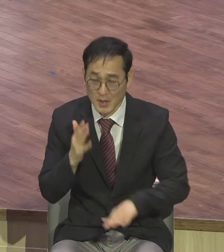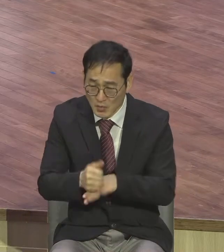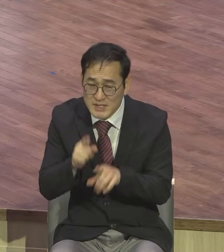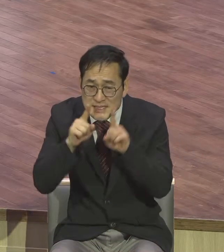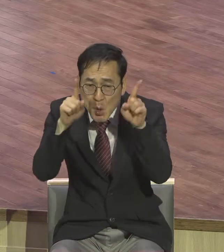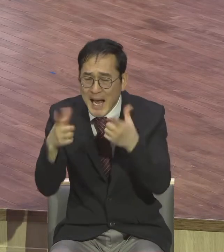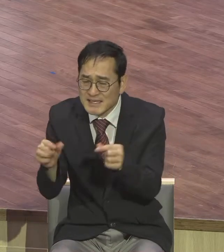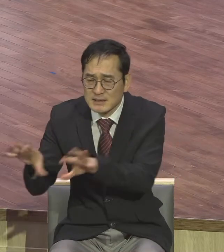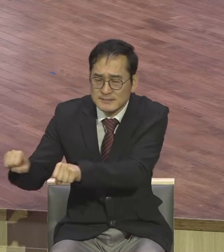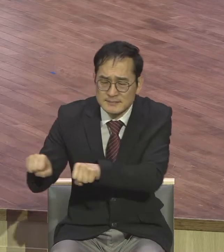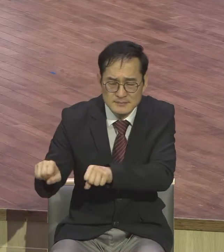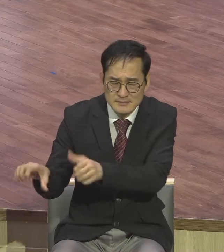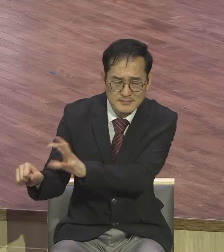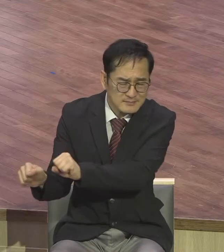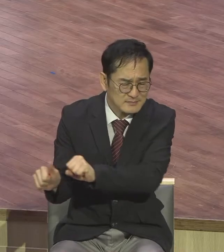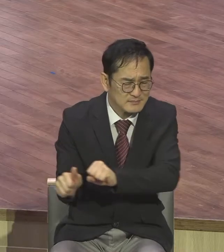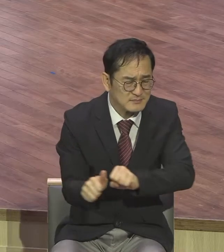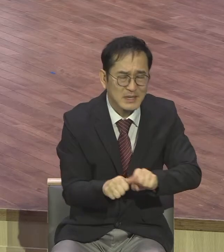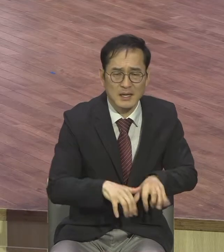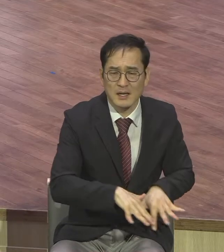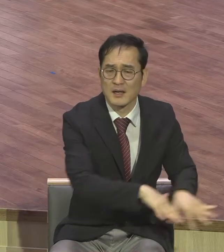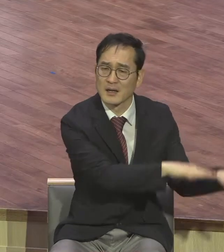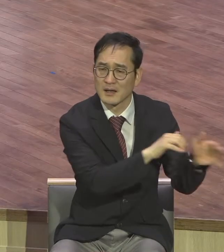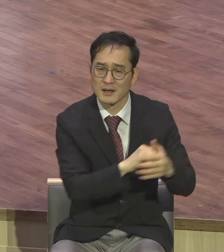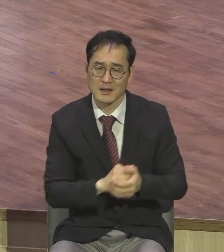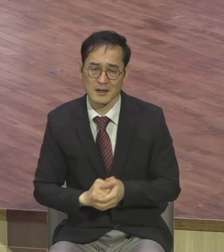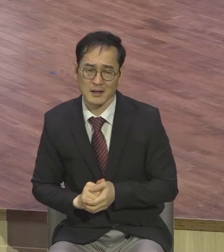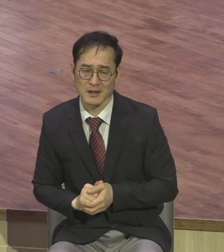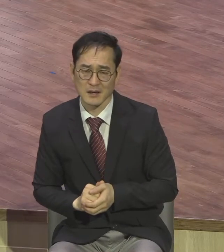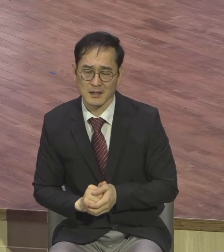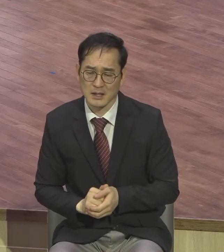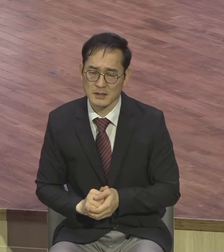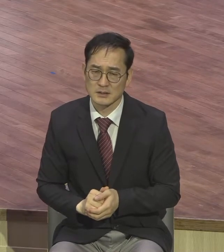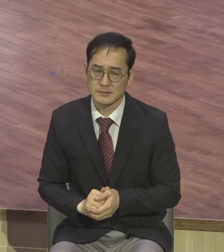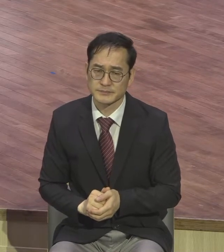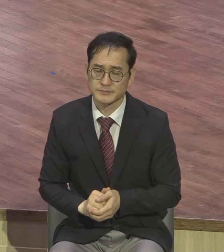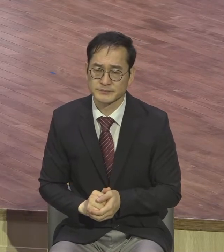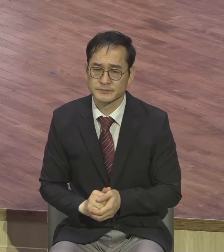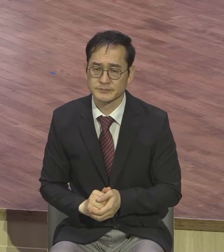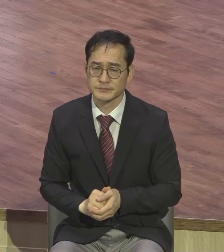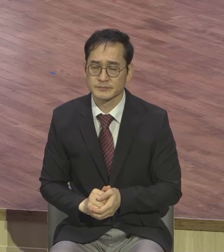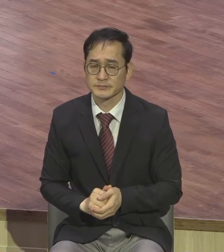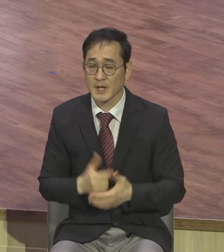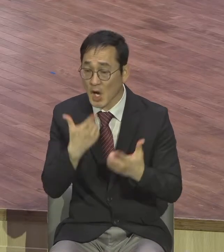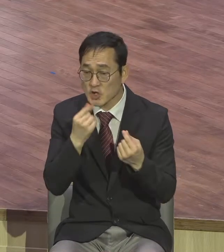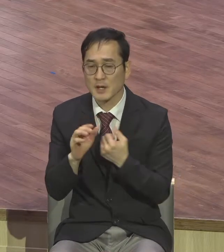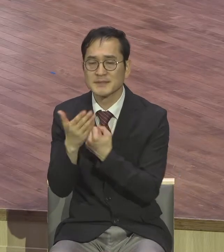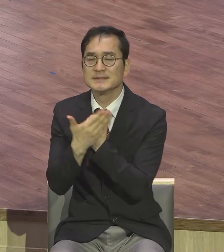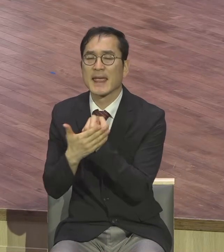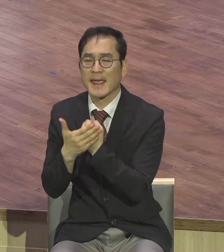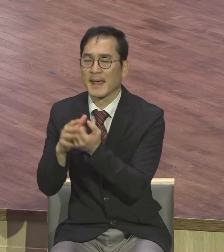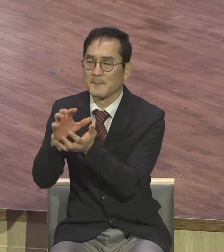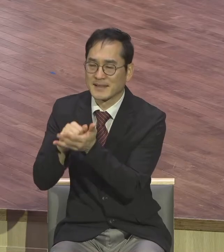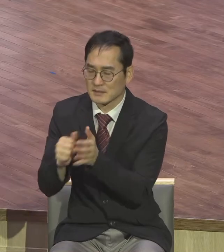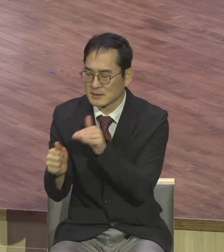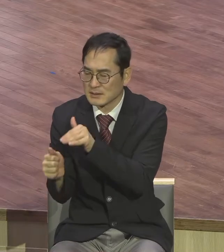은혜 못 받게 만들어 훈련 못 받게 만들어 16절에는 눈문 인도자 눈문